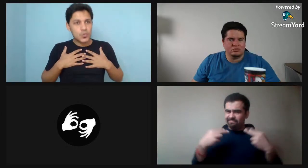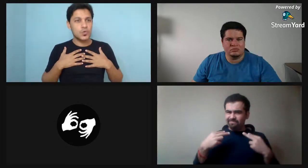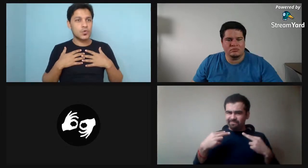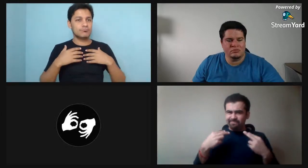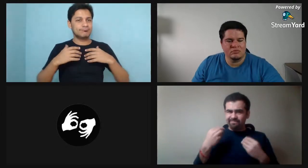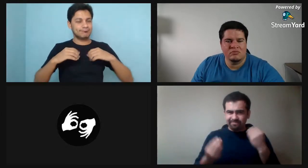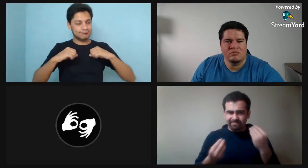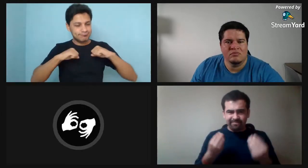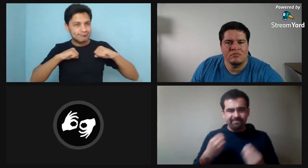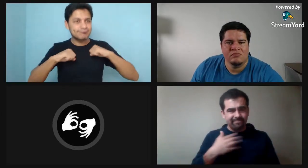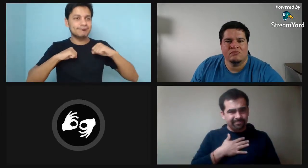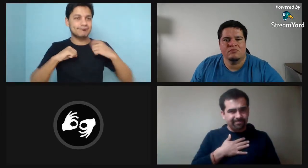Sin embargo,